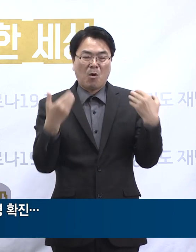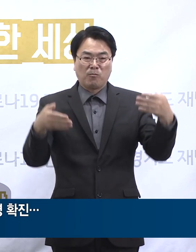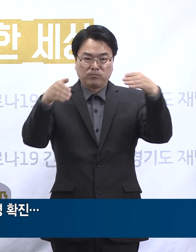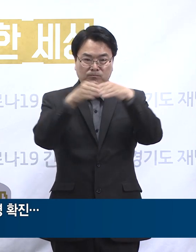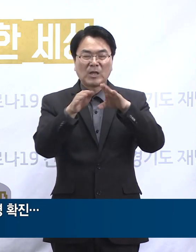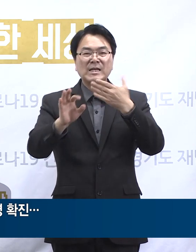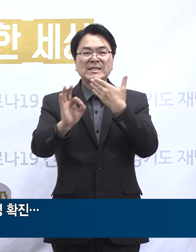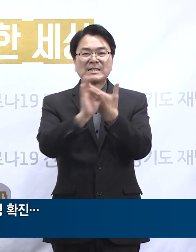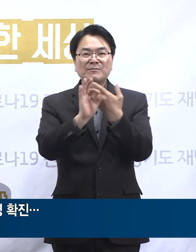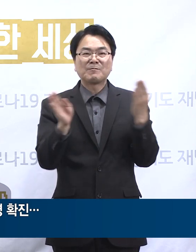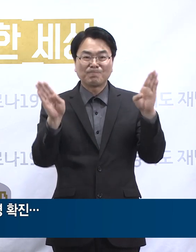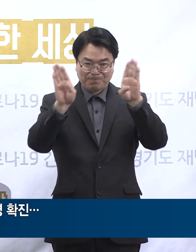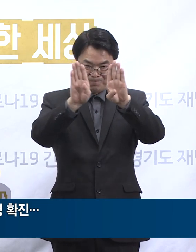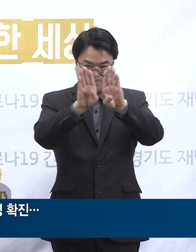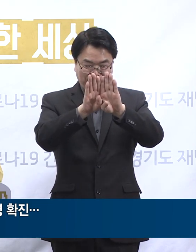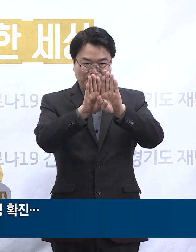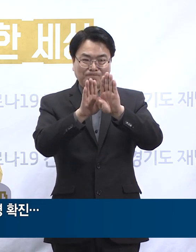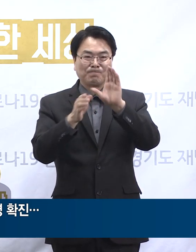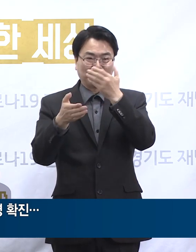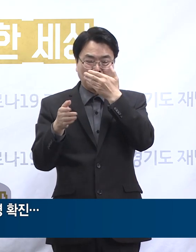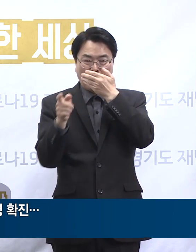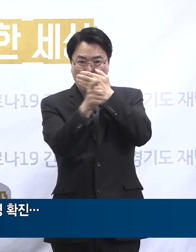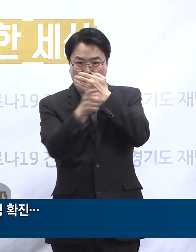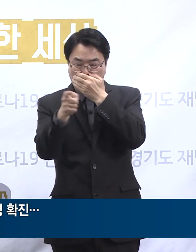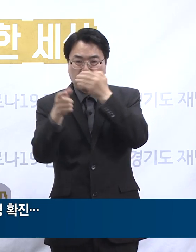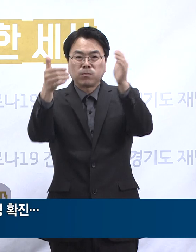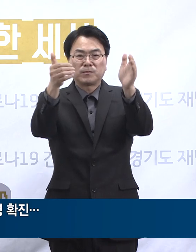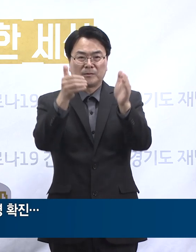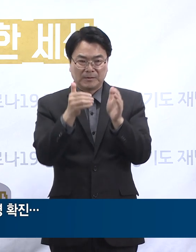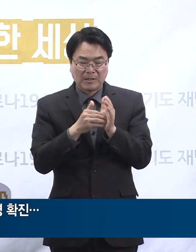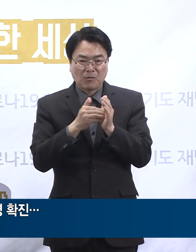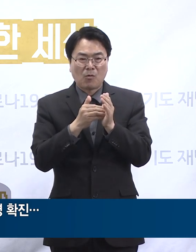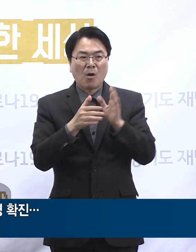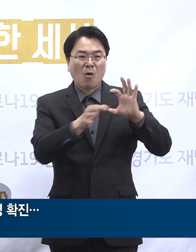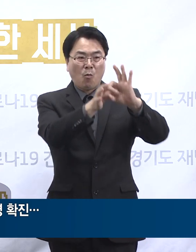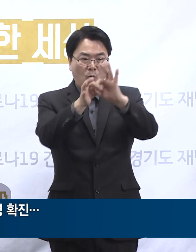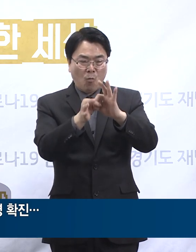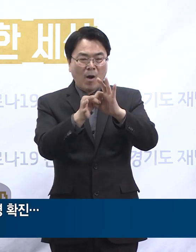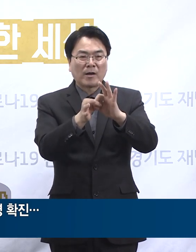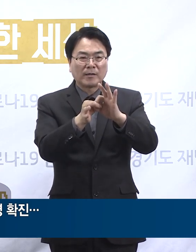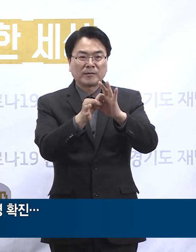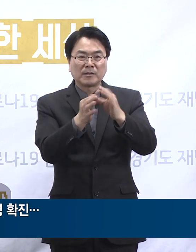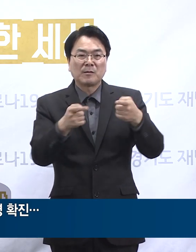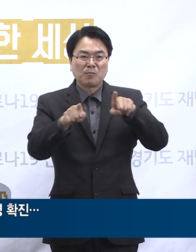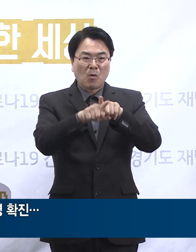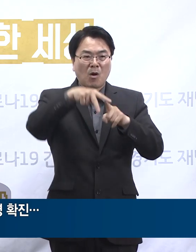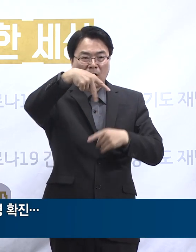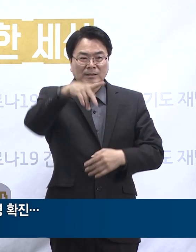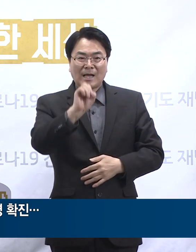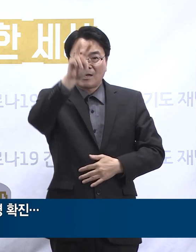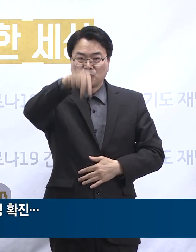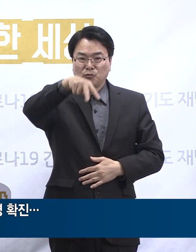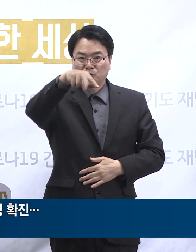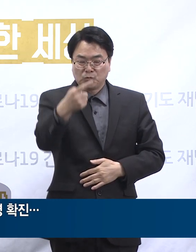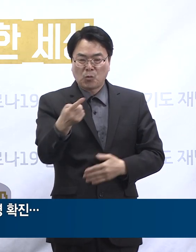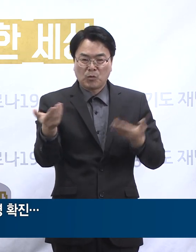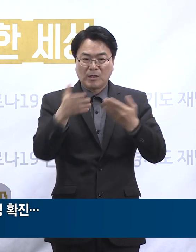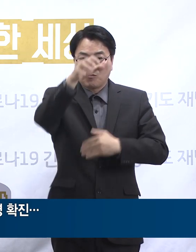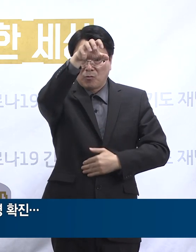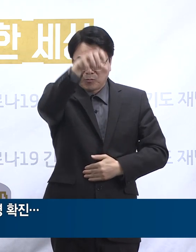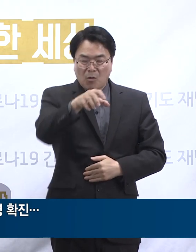폐쇄하고 방역 소독을 실시하였으며 처인구청과 상수도 사업소, 직장 어린이집, 시금고 직원 등